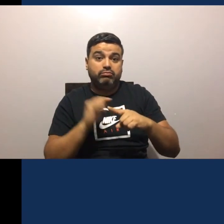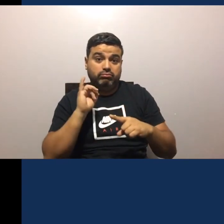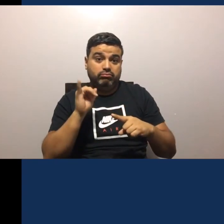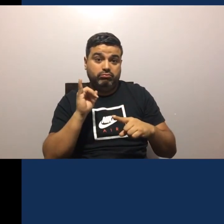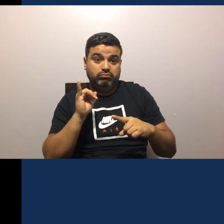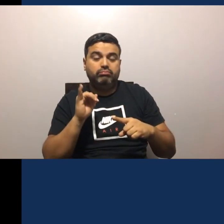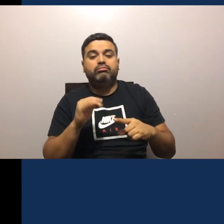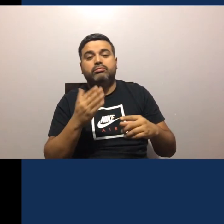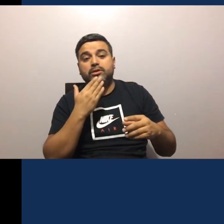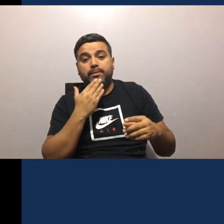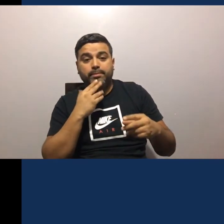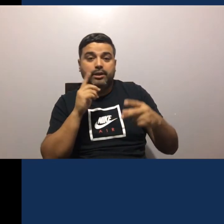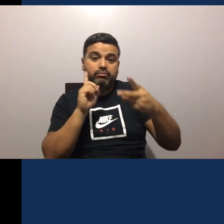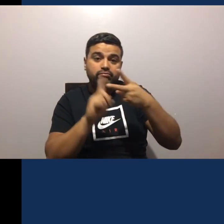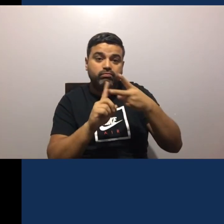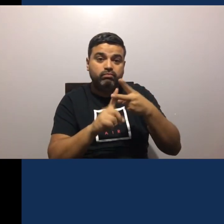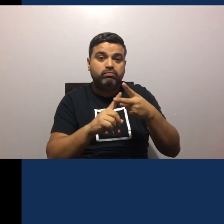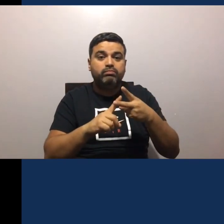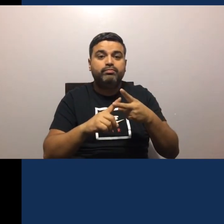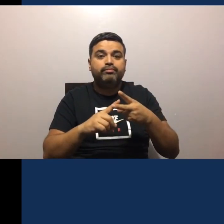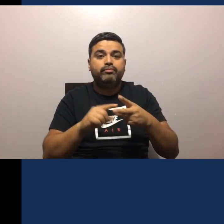En los ascensores